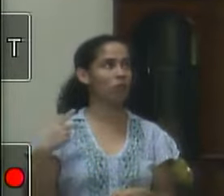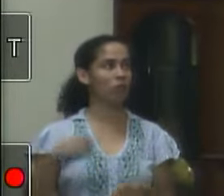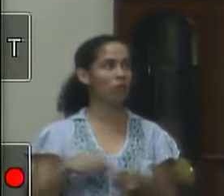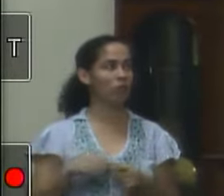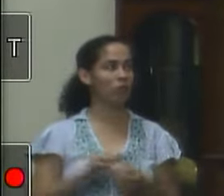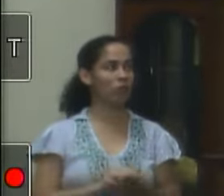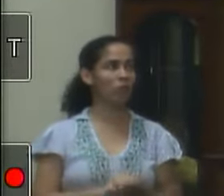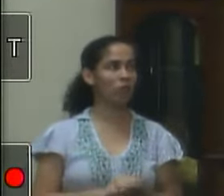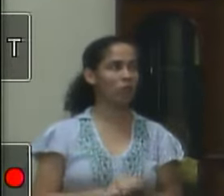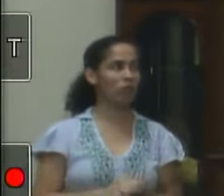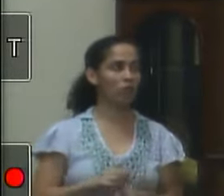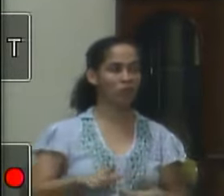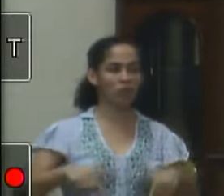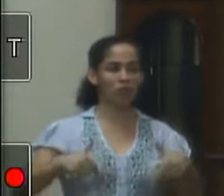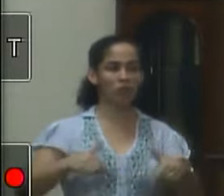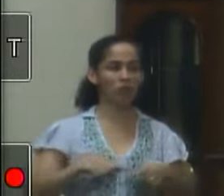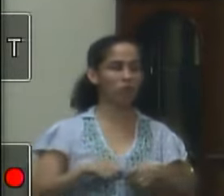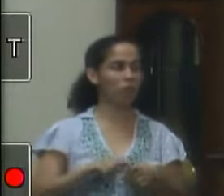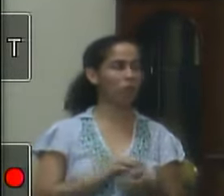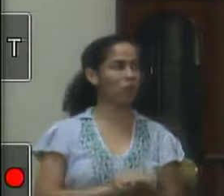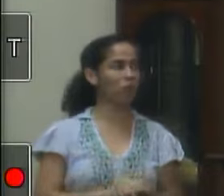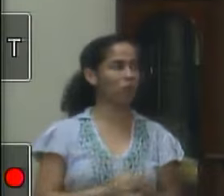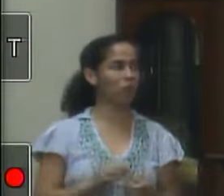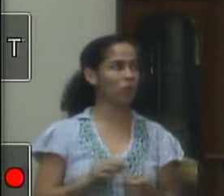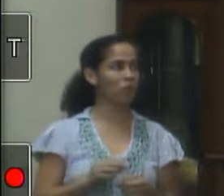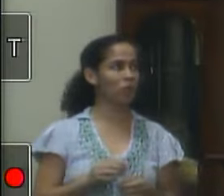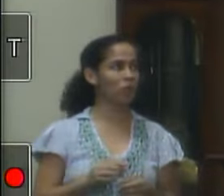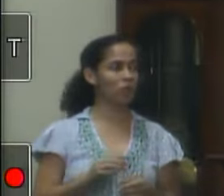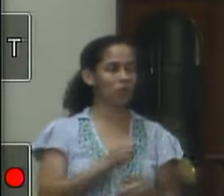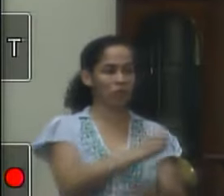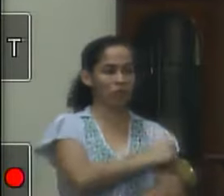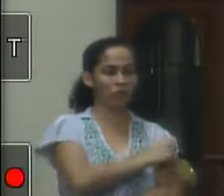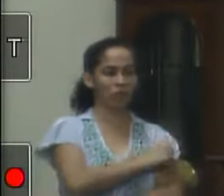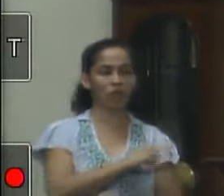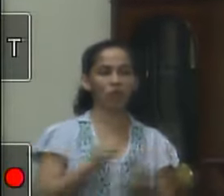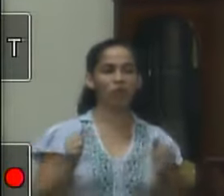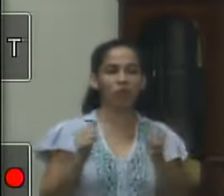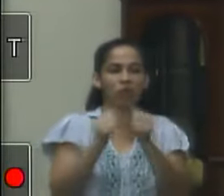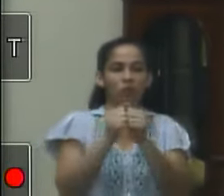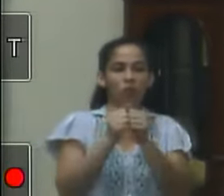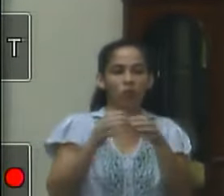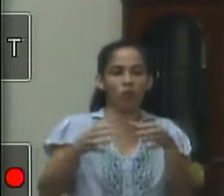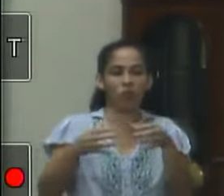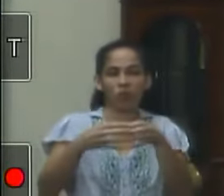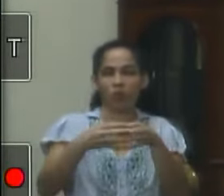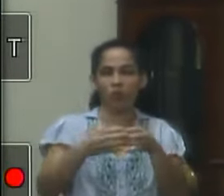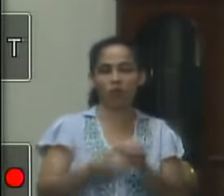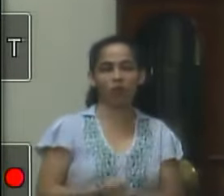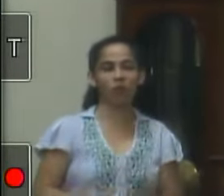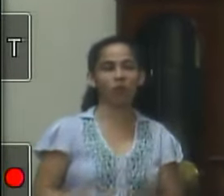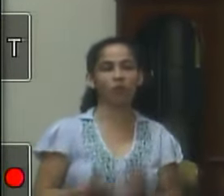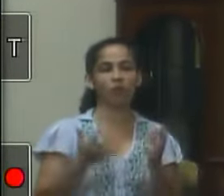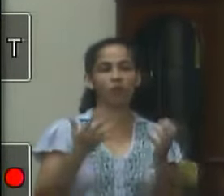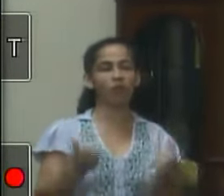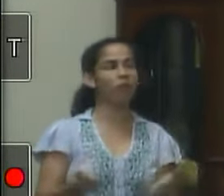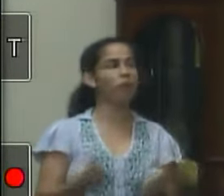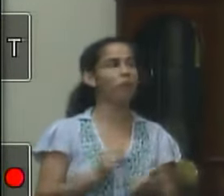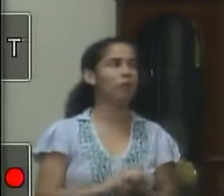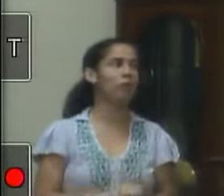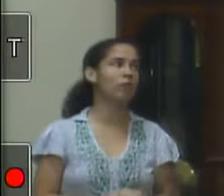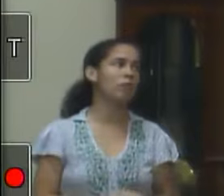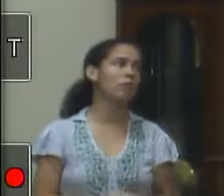vereador que lutou pelo aquele feito, e alunos, estarmos recebendo naquela noite